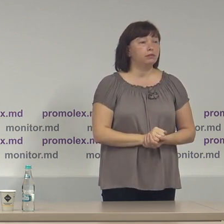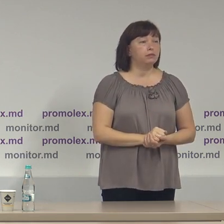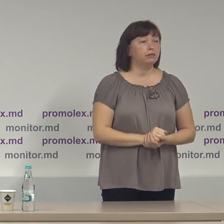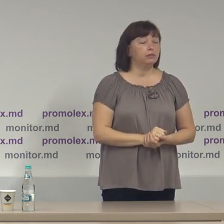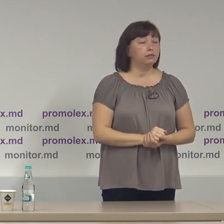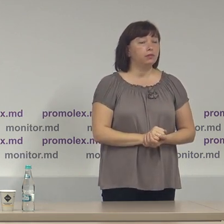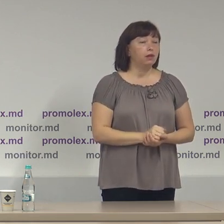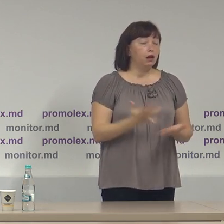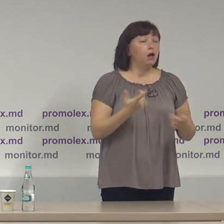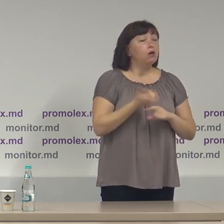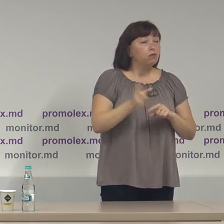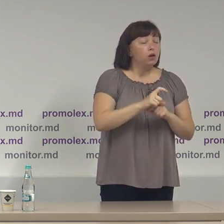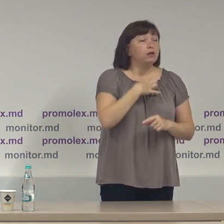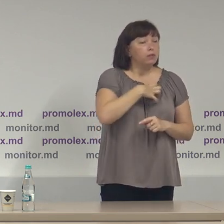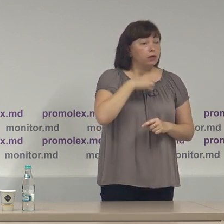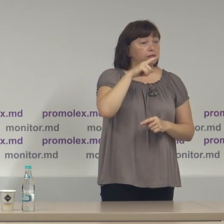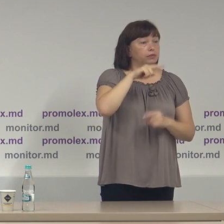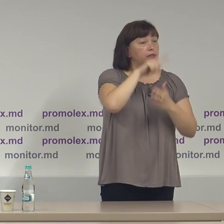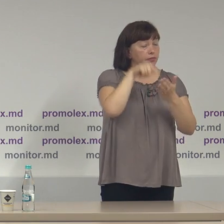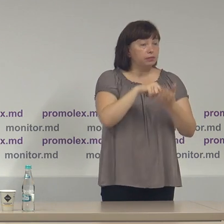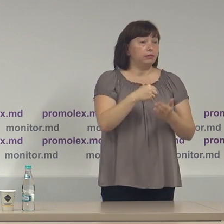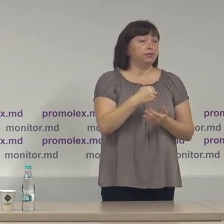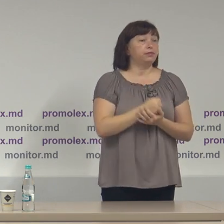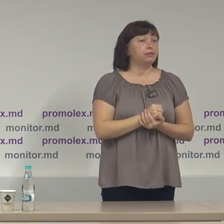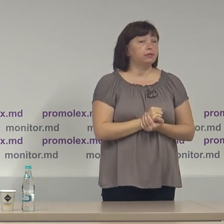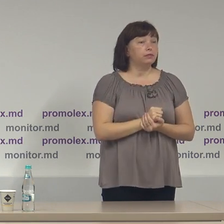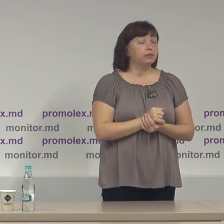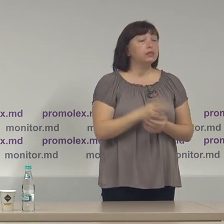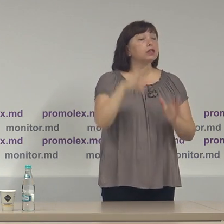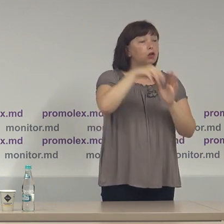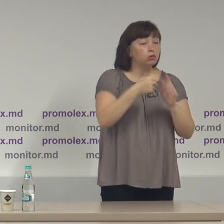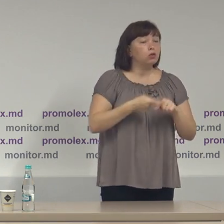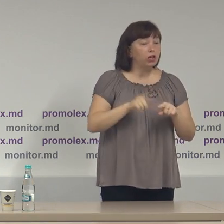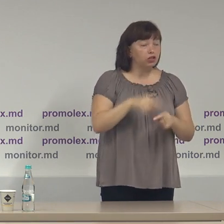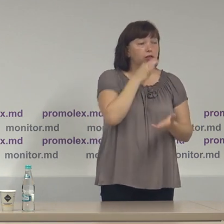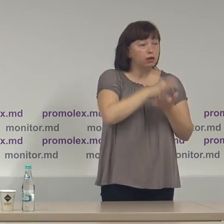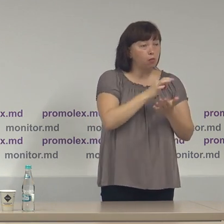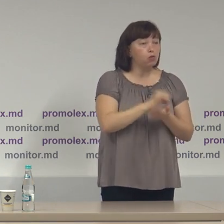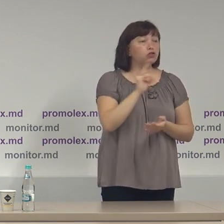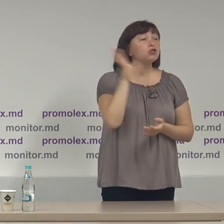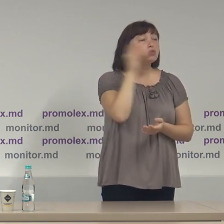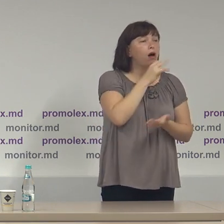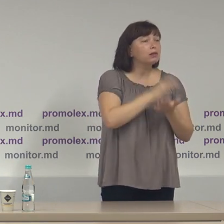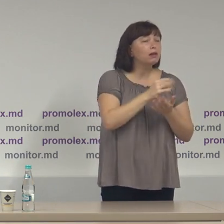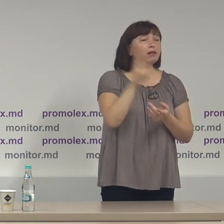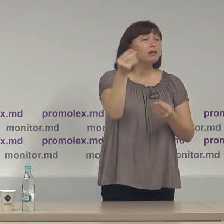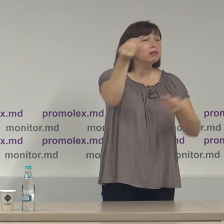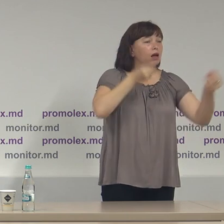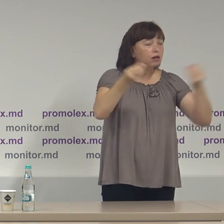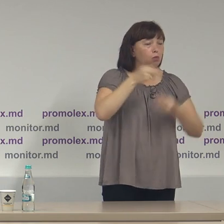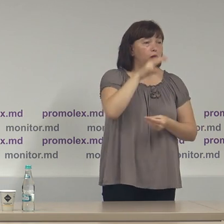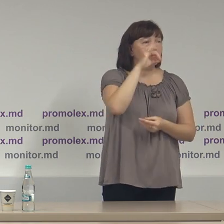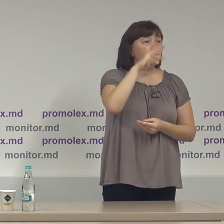Un aspect foarte important la care vreau să atrag atenția, inclusiv acest raport, dar și toate rapoartele de monitorizare